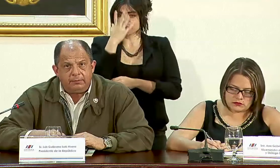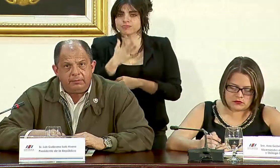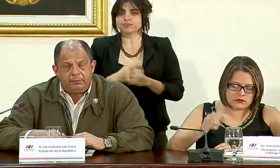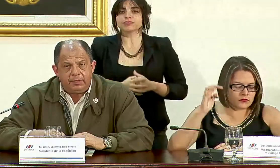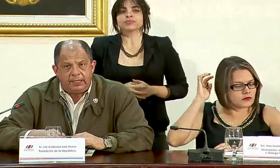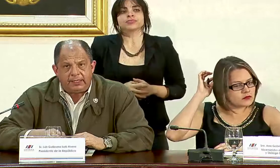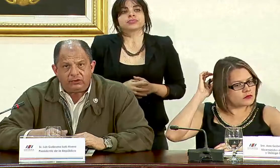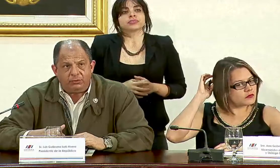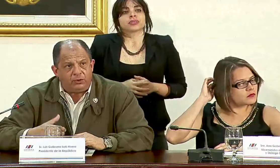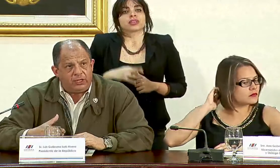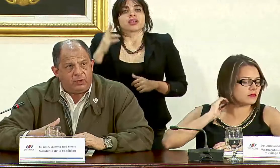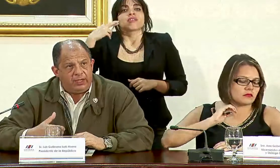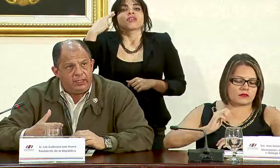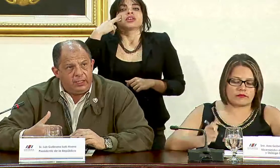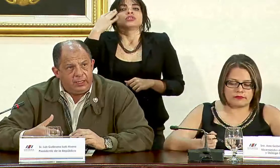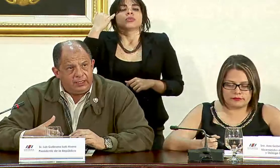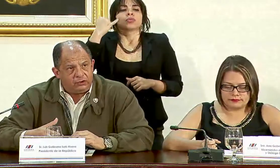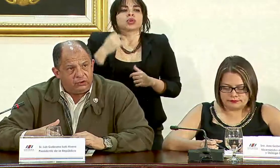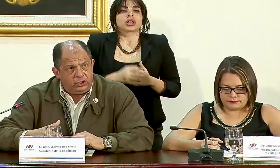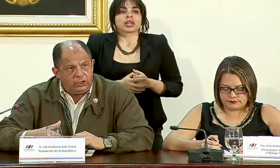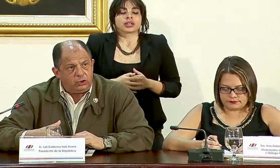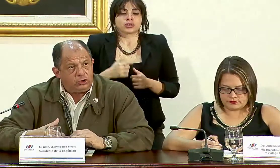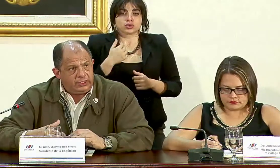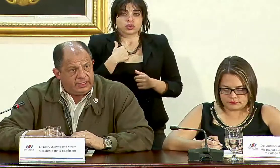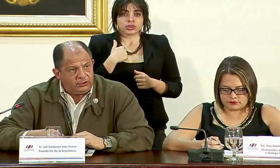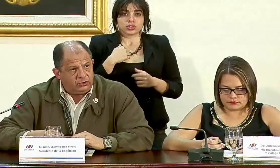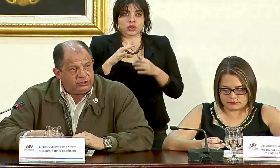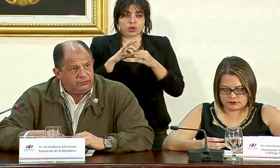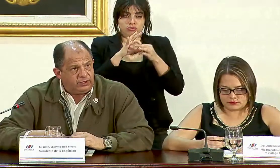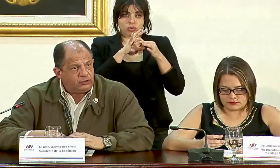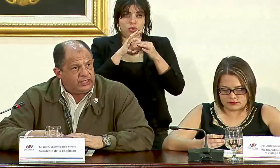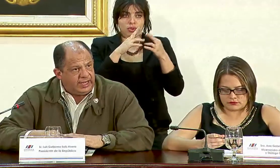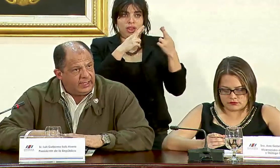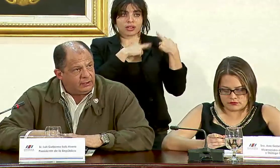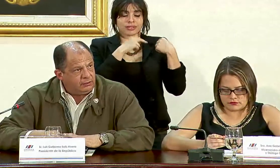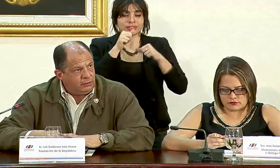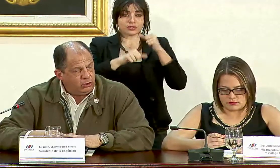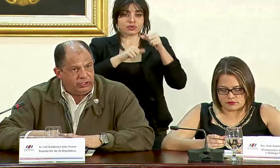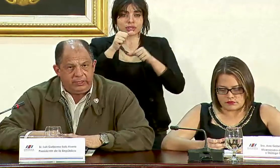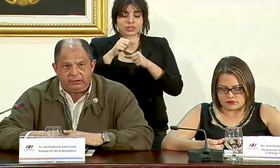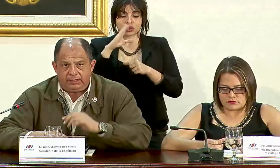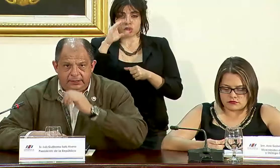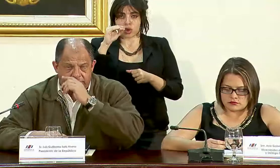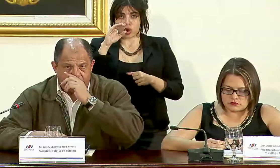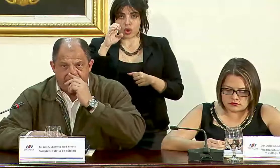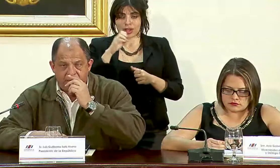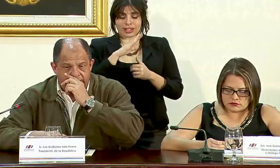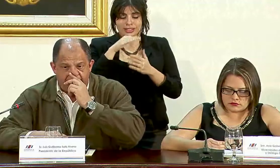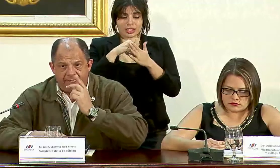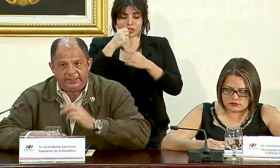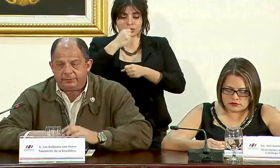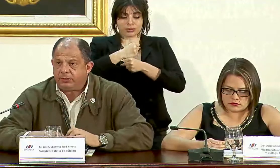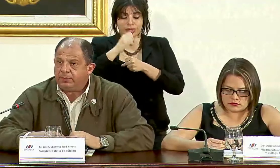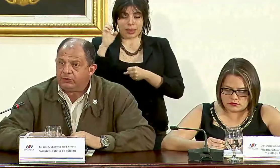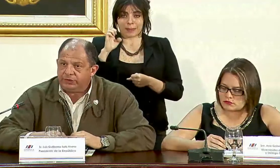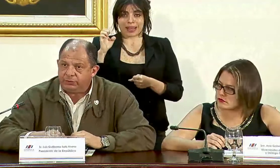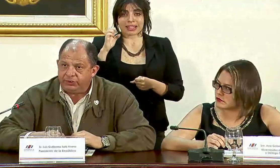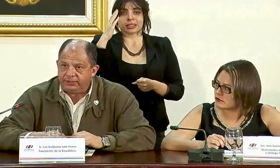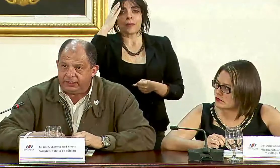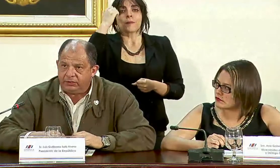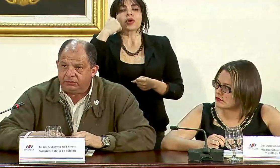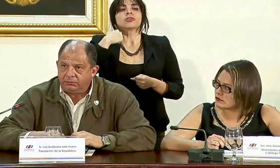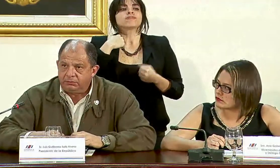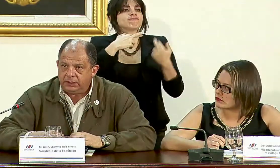la razón por la cual estoy coordinando los esfuerzos en el COE en el Centro de Operaciones de Emergencias es porque me